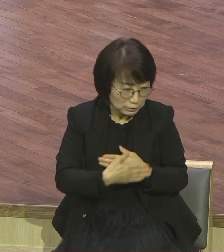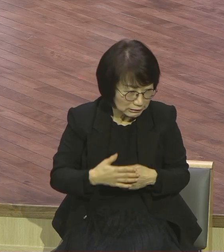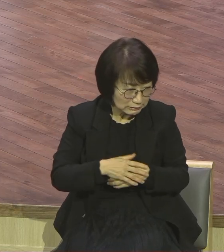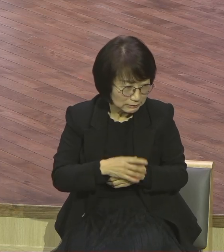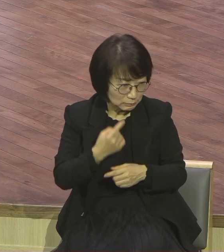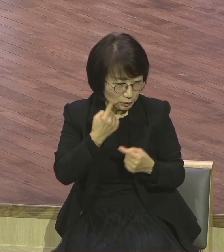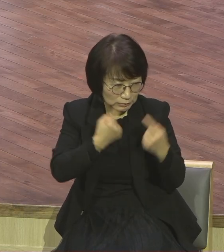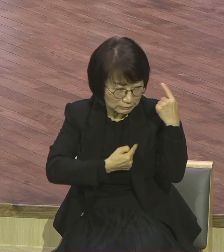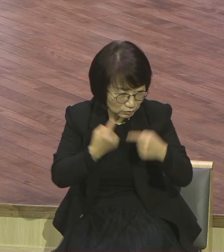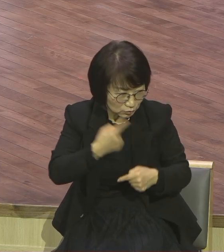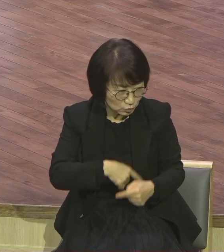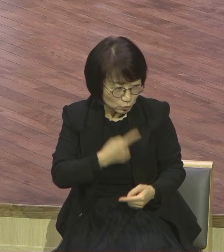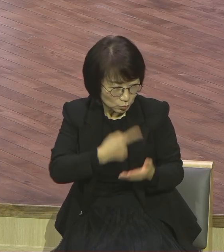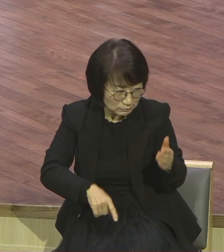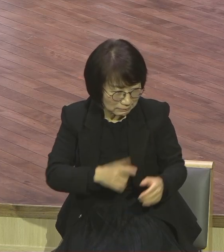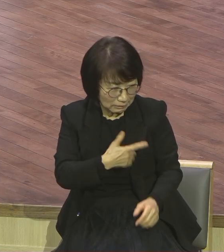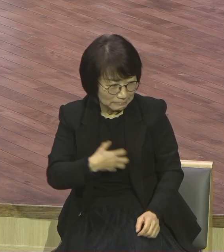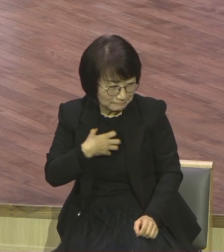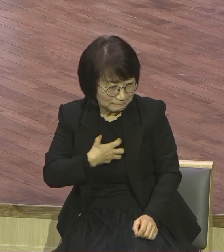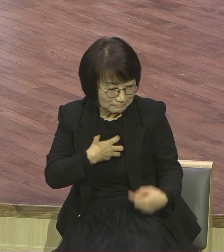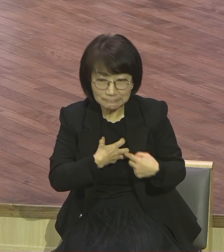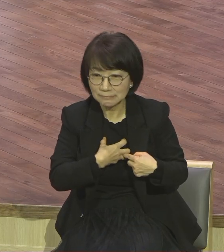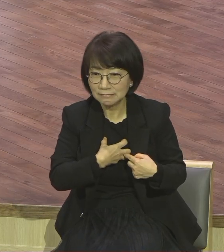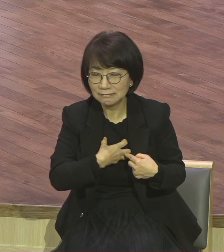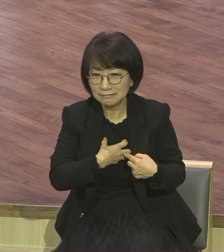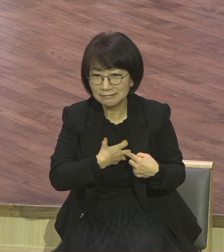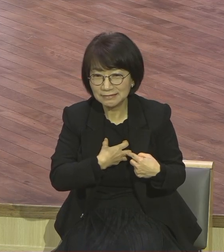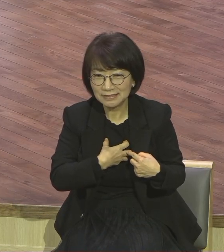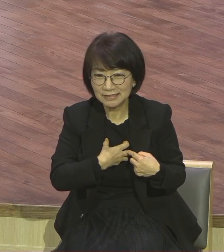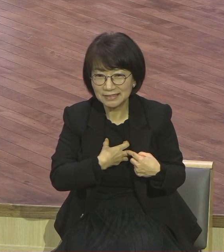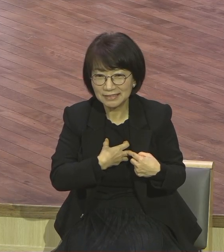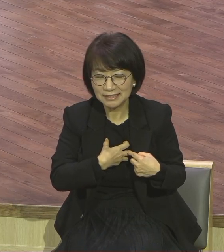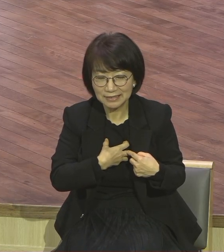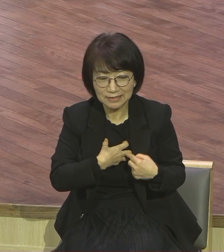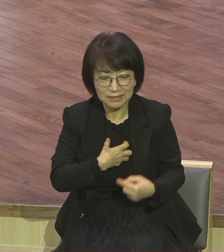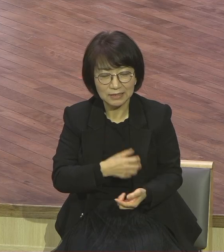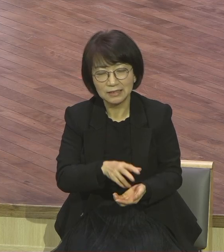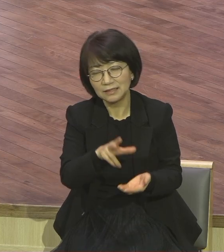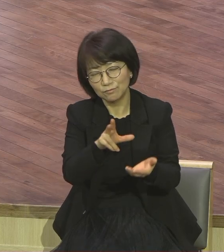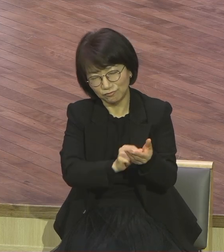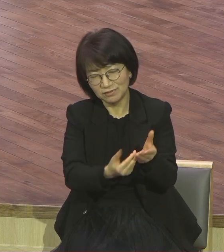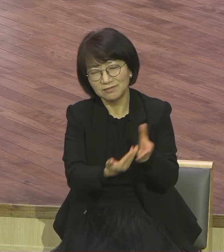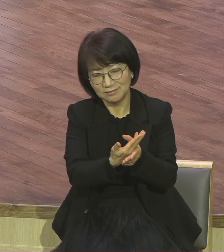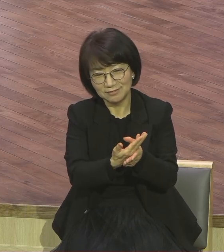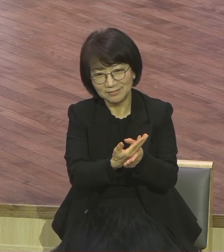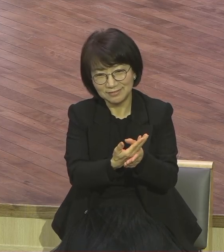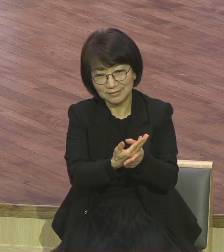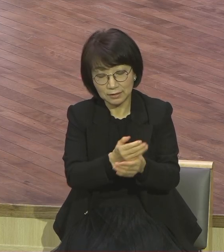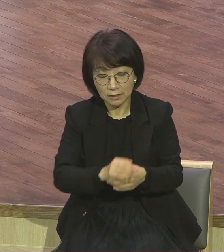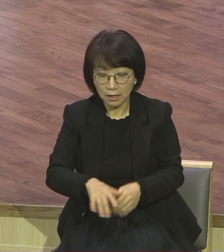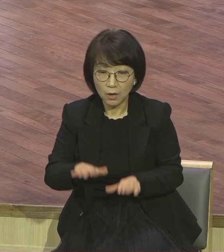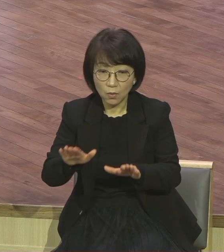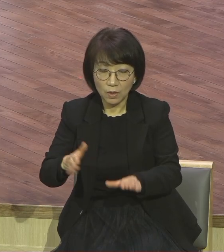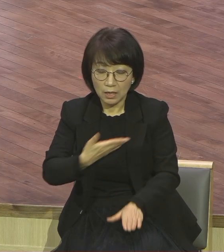육신적이로만 관심만 그기만 같이 있는 거예요 계속 문제가 계속 발생하지요 이런 제자들의 모습을 보시면서